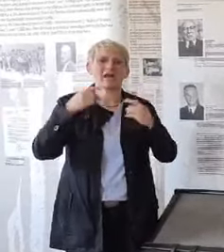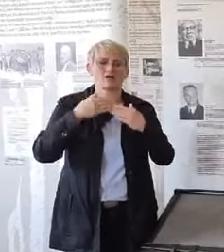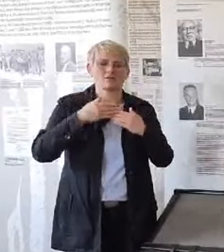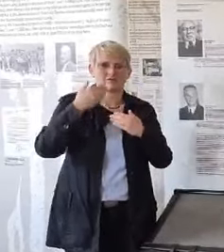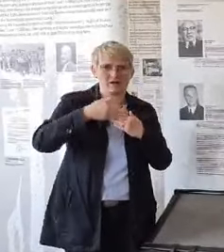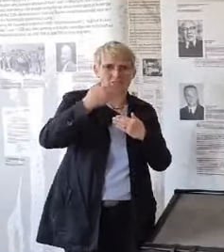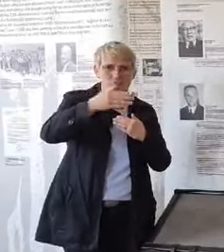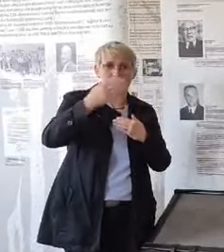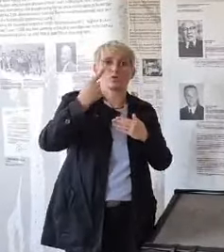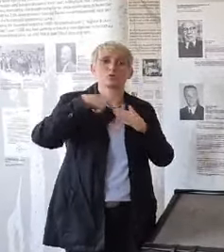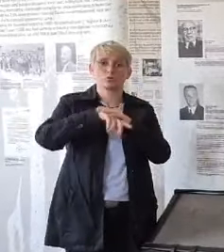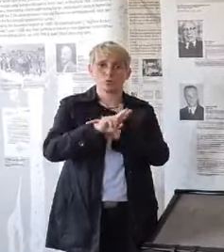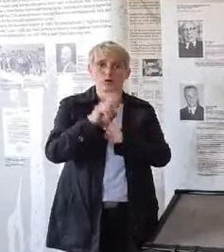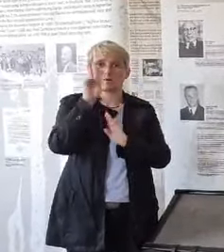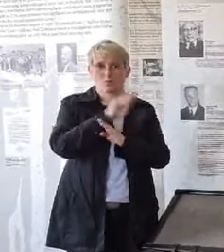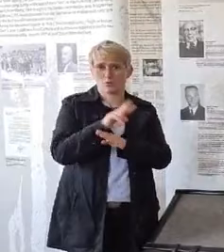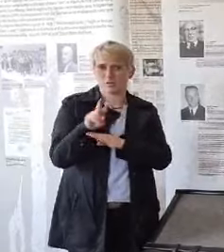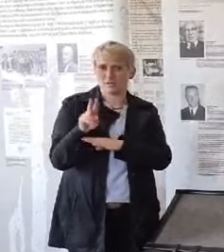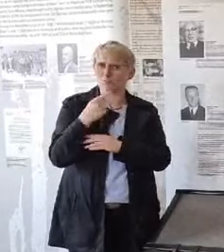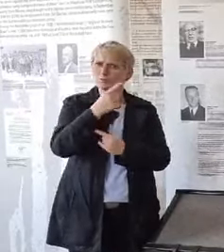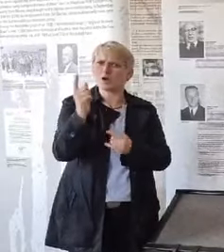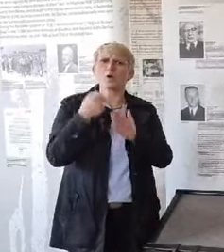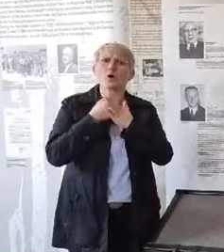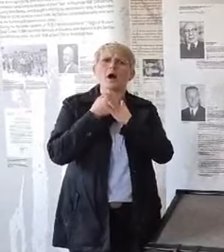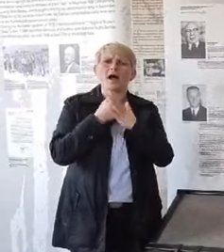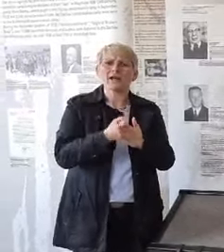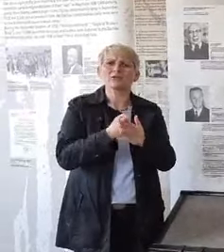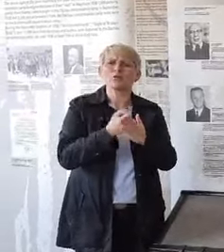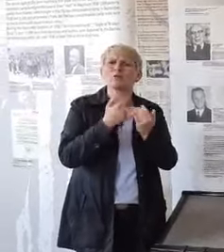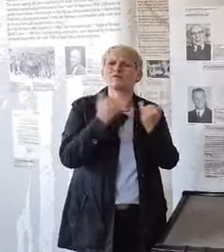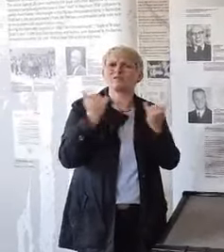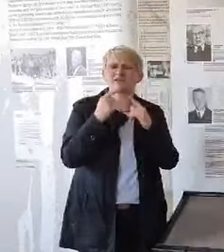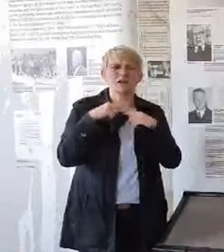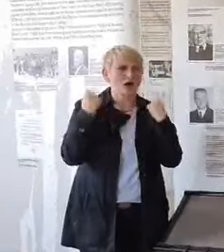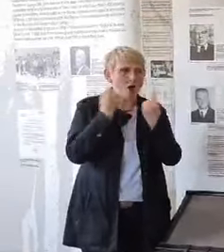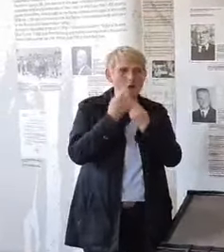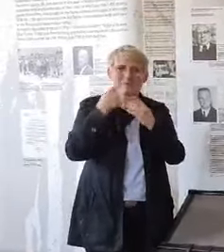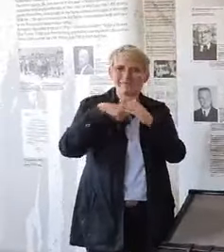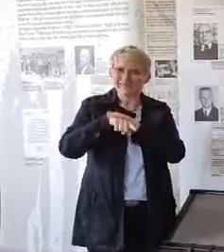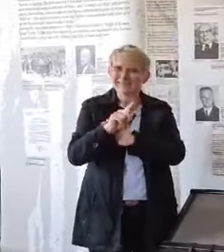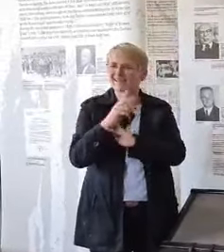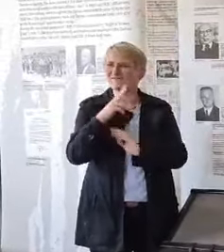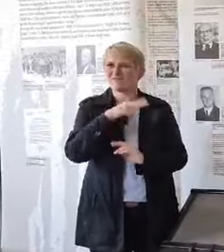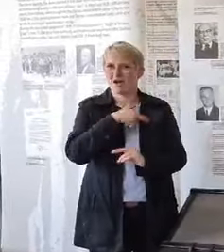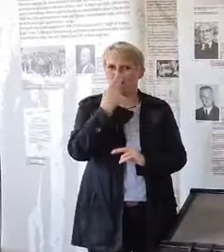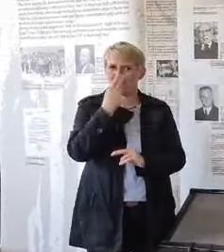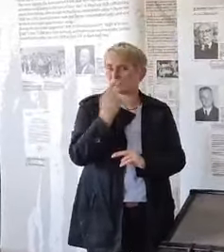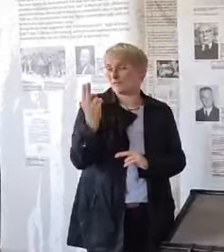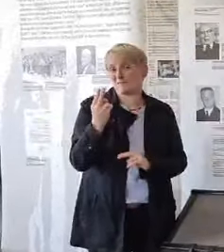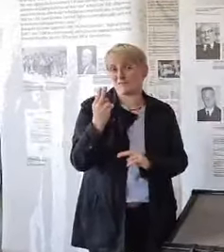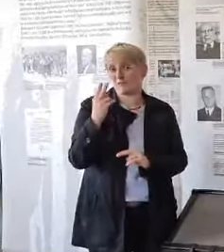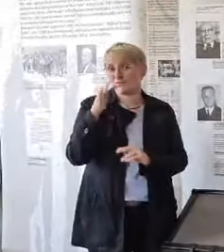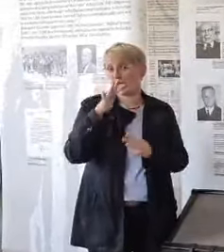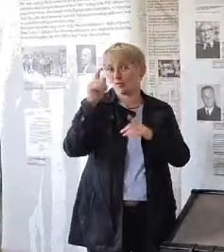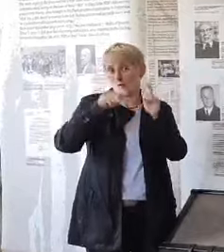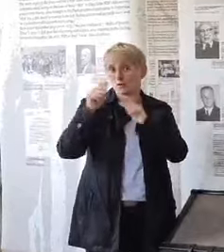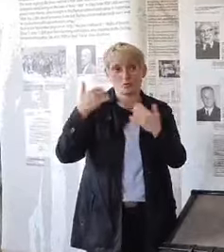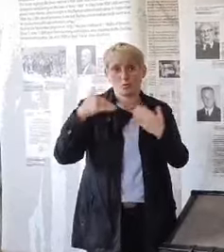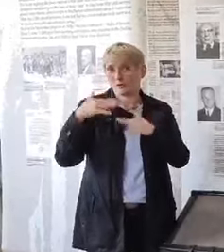Museum. Dann bekommt man jetzt gleich nochmal einen Eindruck auch, wie die Räume innen ausschauen, für die Besucher, die noch nicht da waren. Und dann habe ich da noch